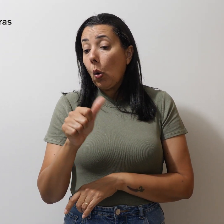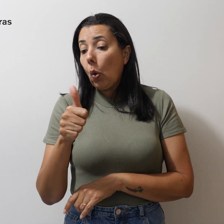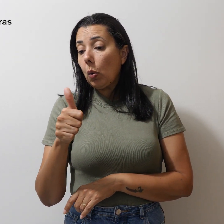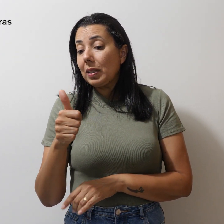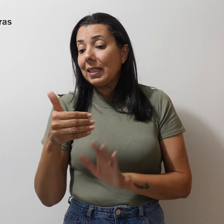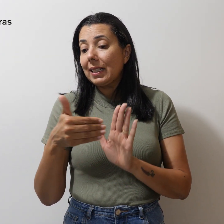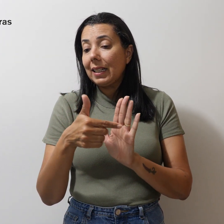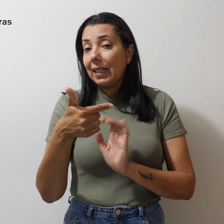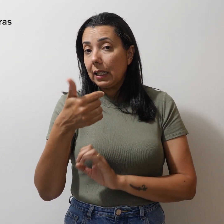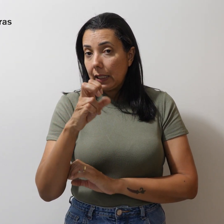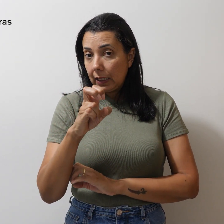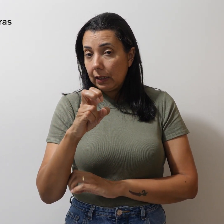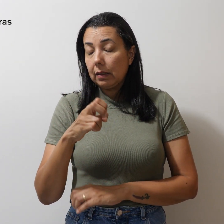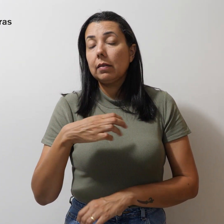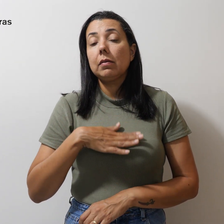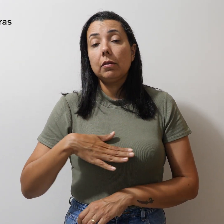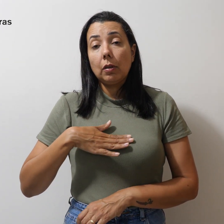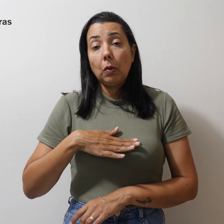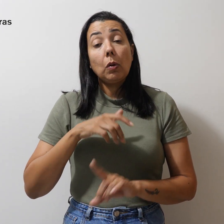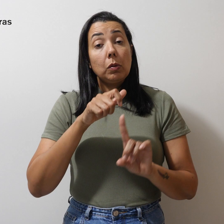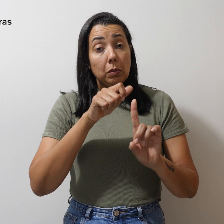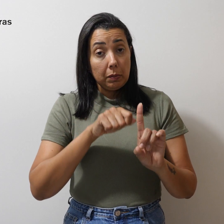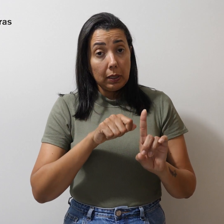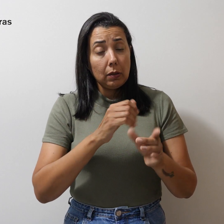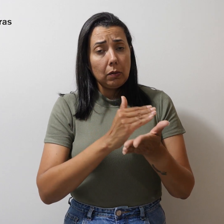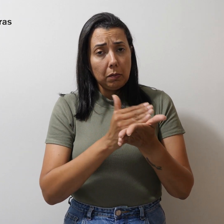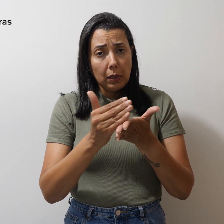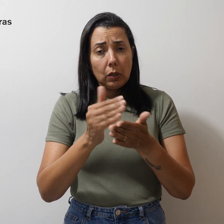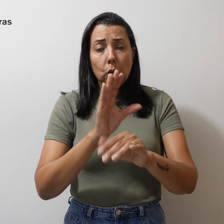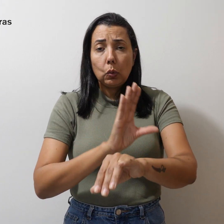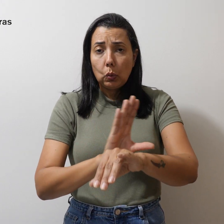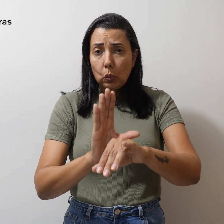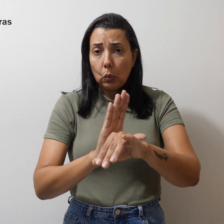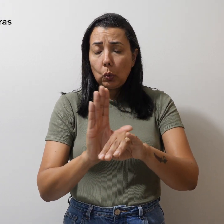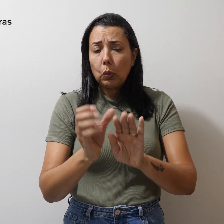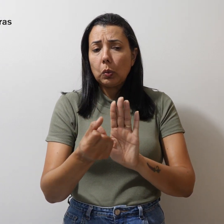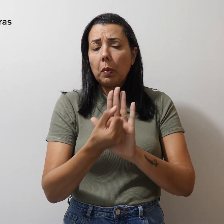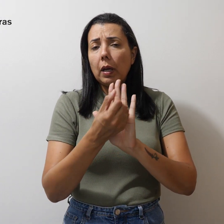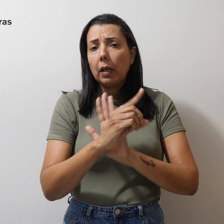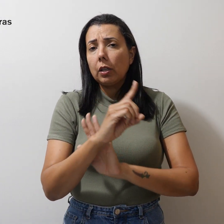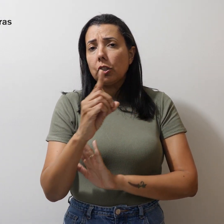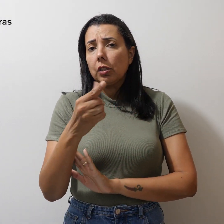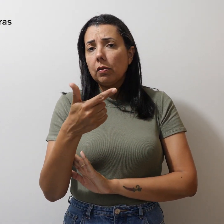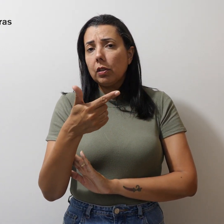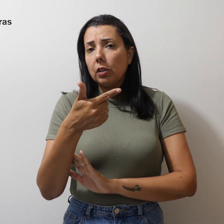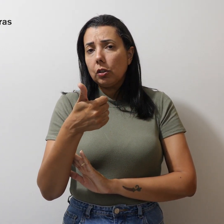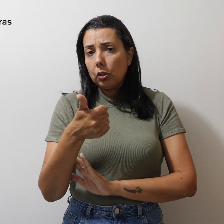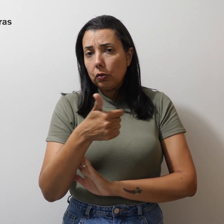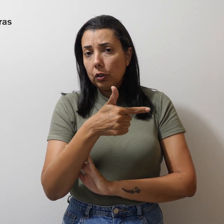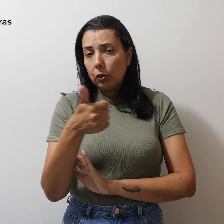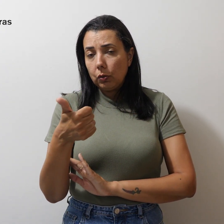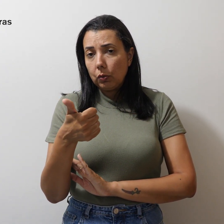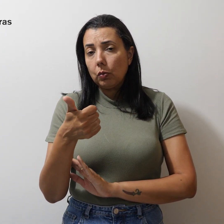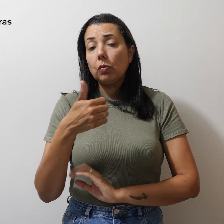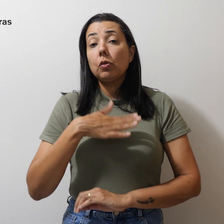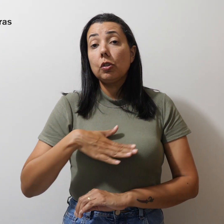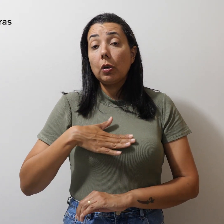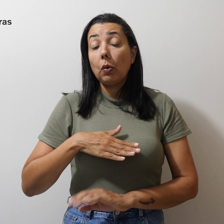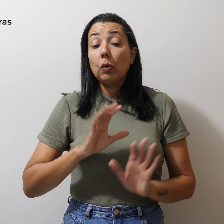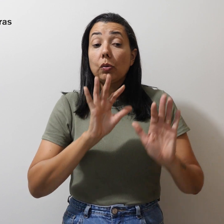15 de agosto. O início dos cursos está marcado para o dia 21 de agosto, com término em